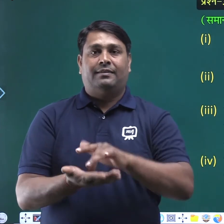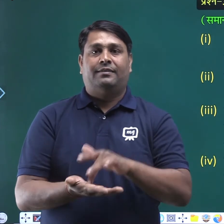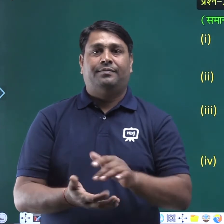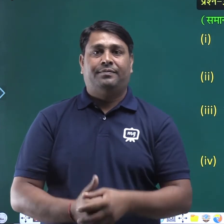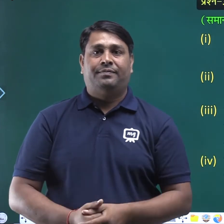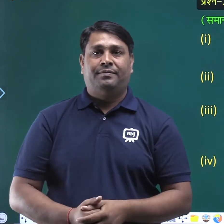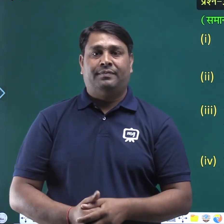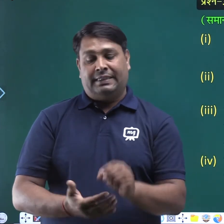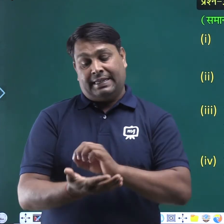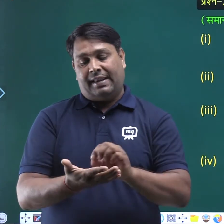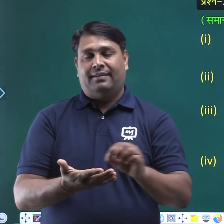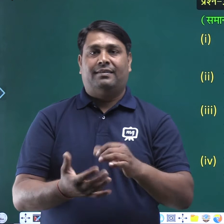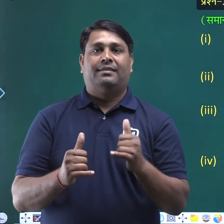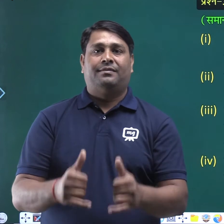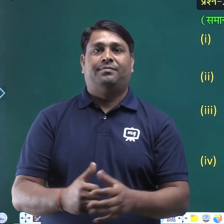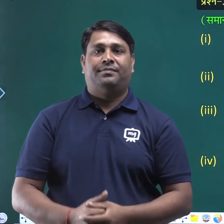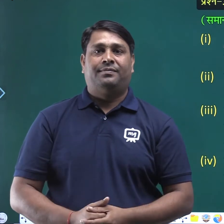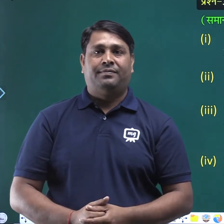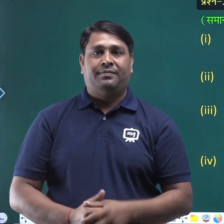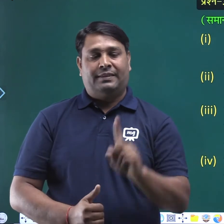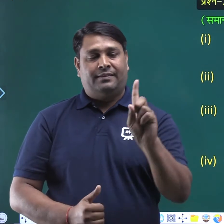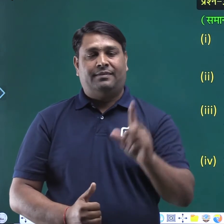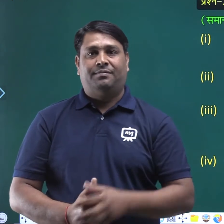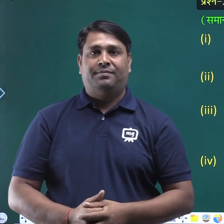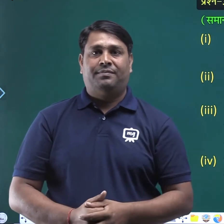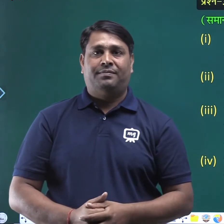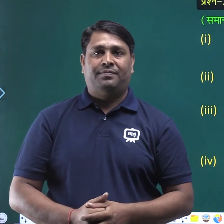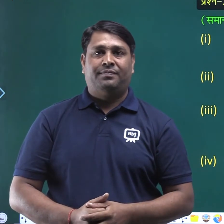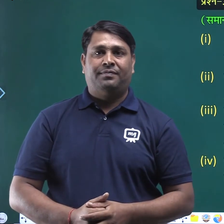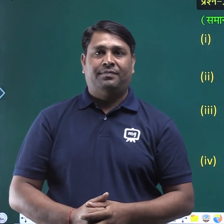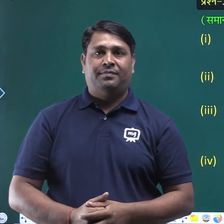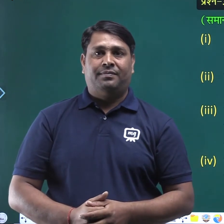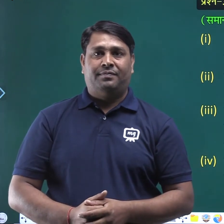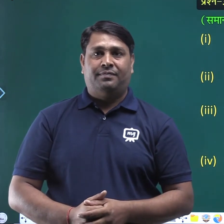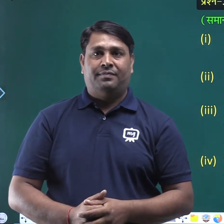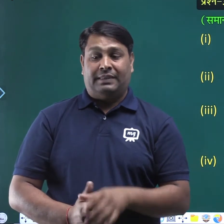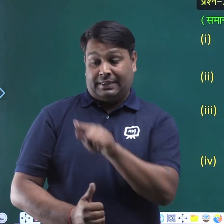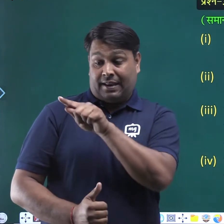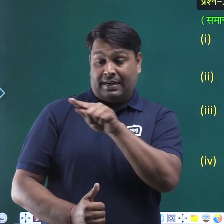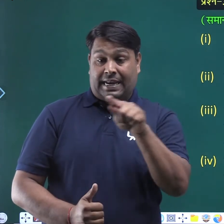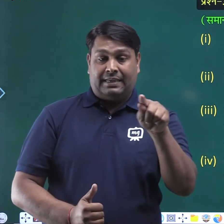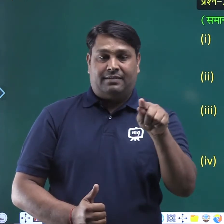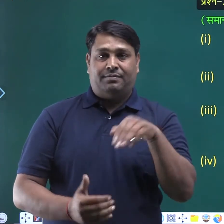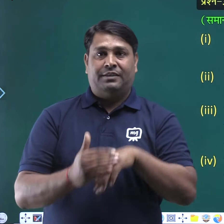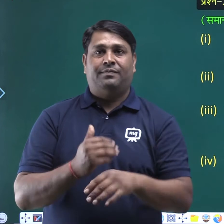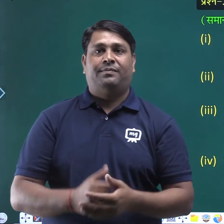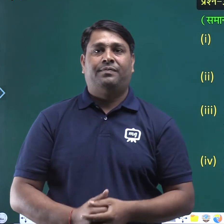भरना है एक डैश में